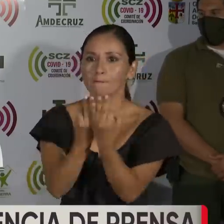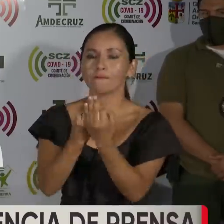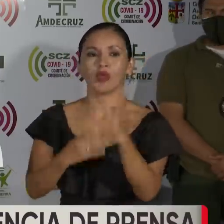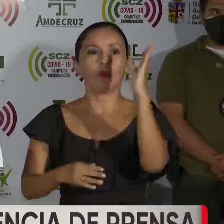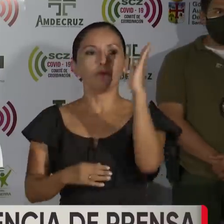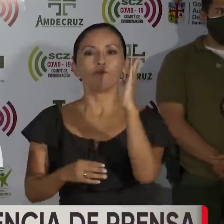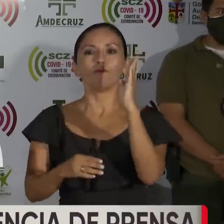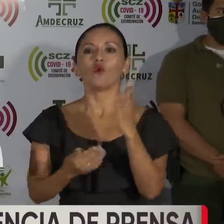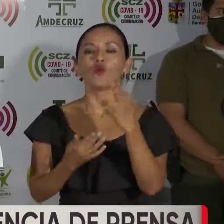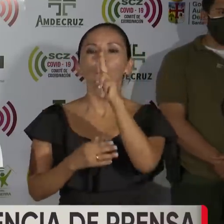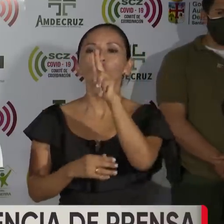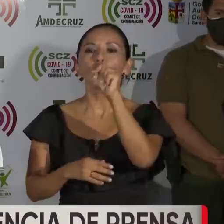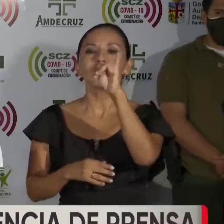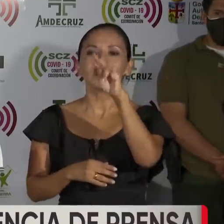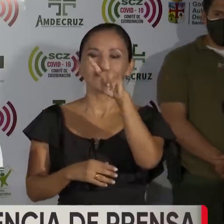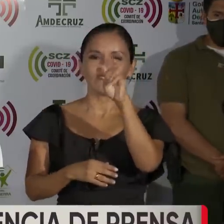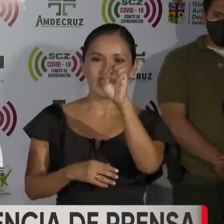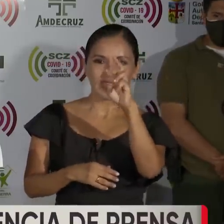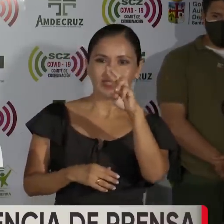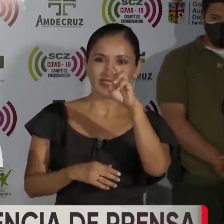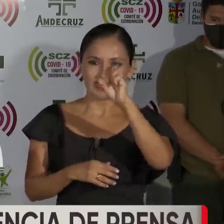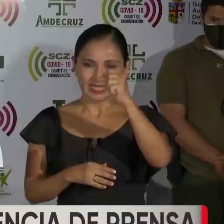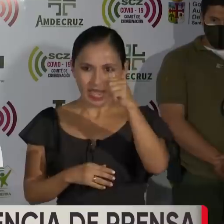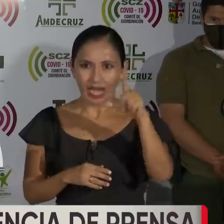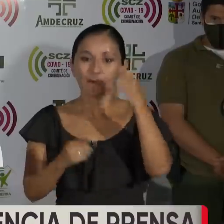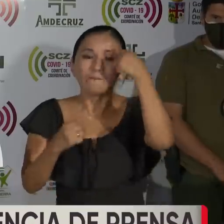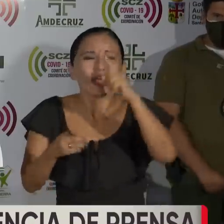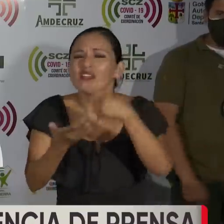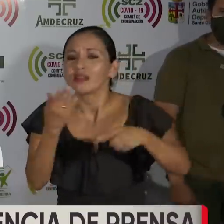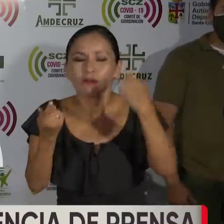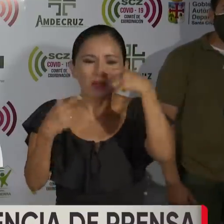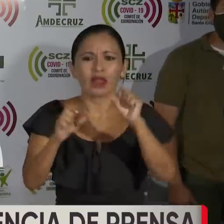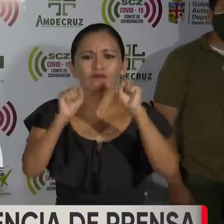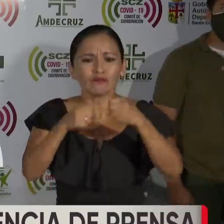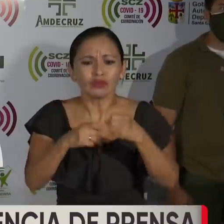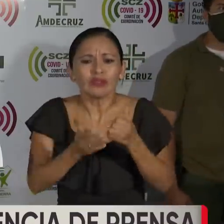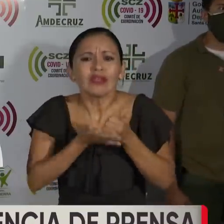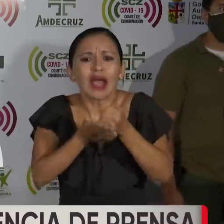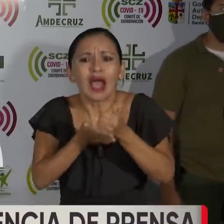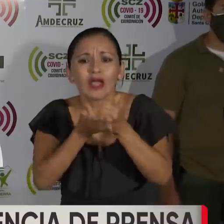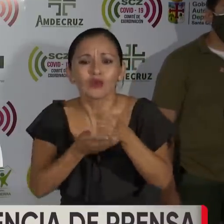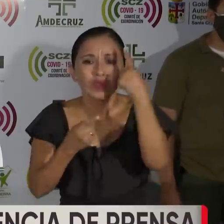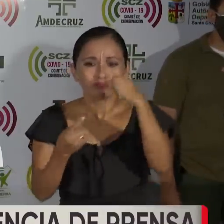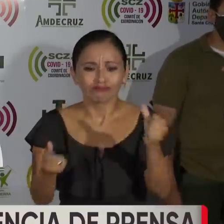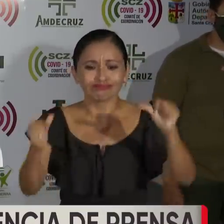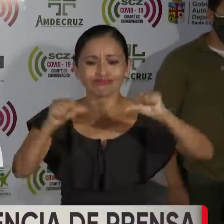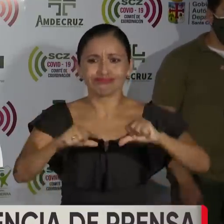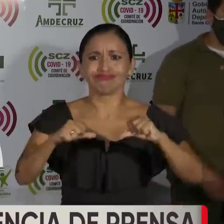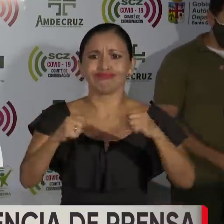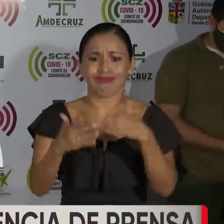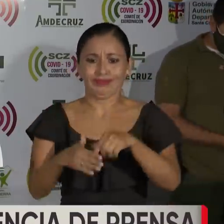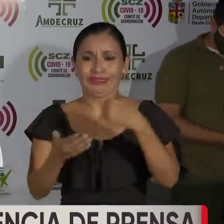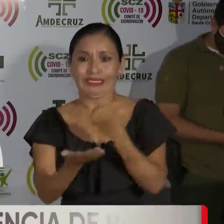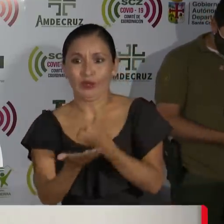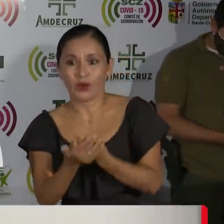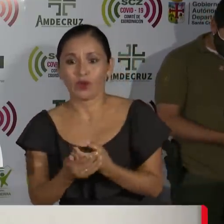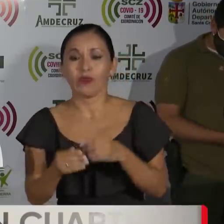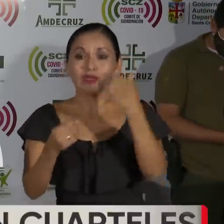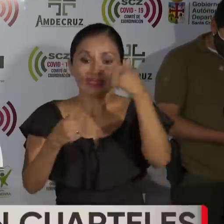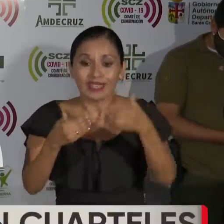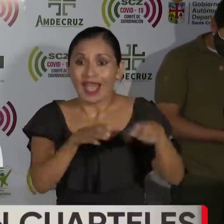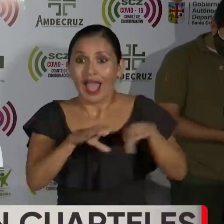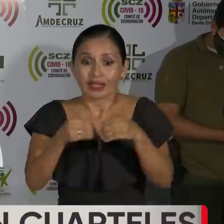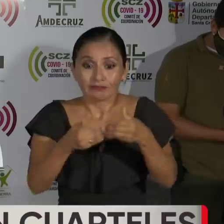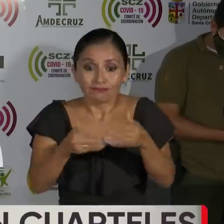bono universal, con el objeto de paliar la crisis ocasionada por la pandemia. Se amplía el